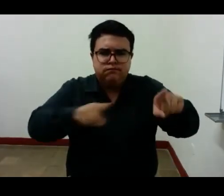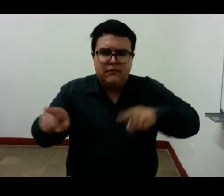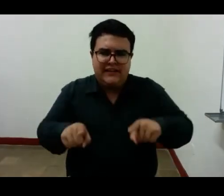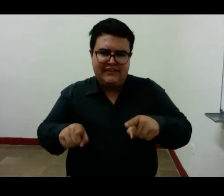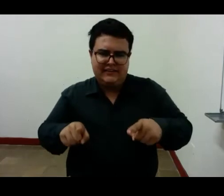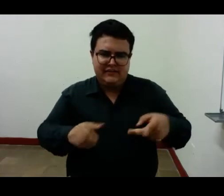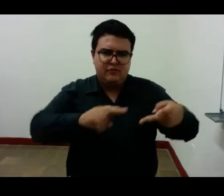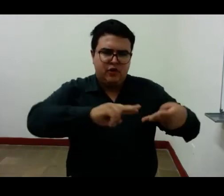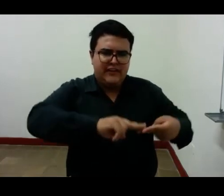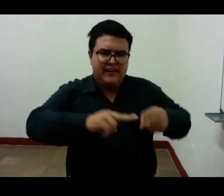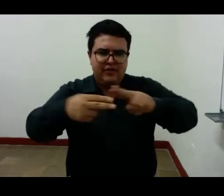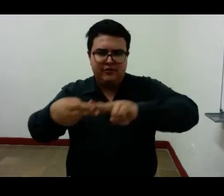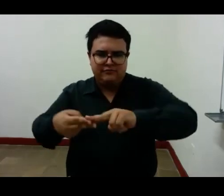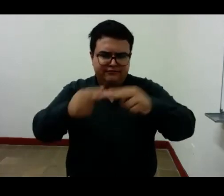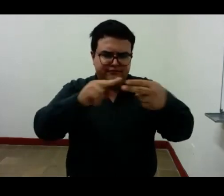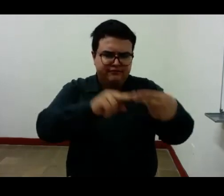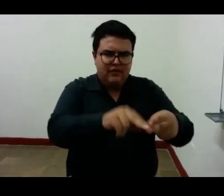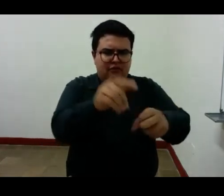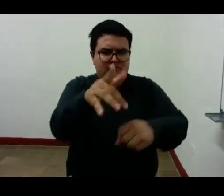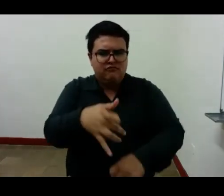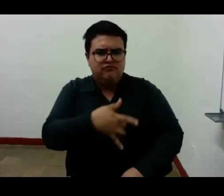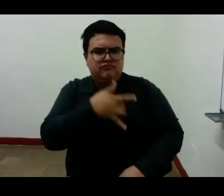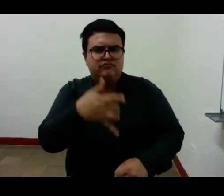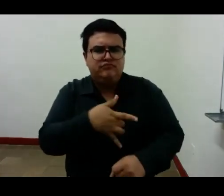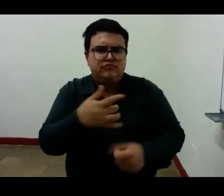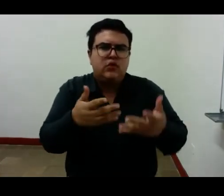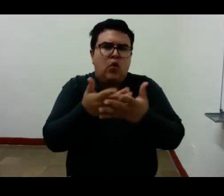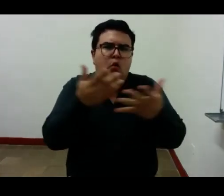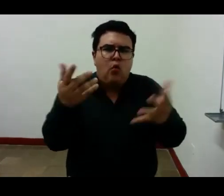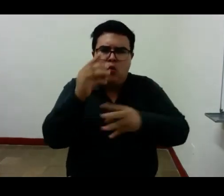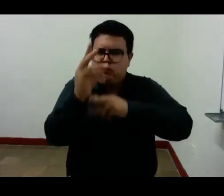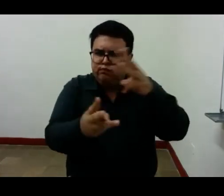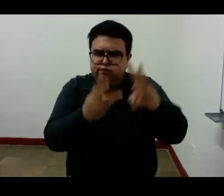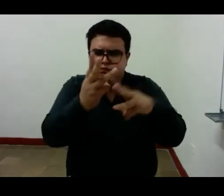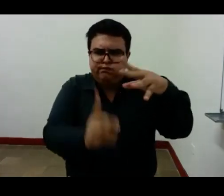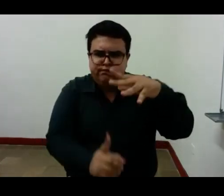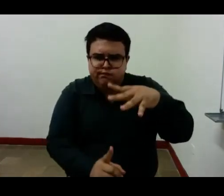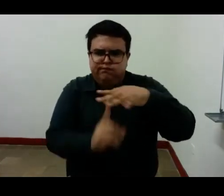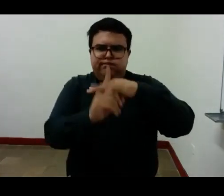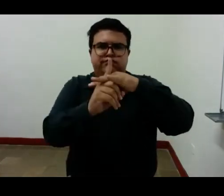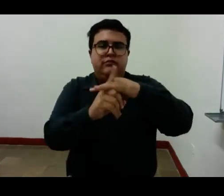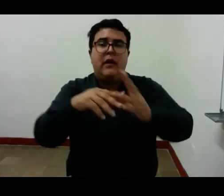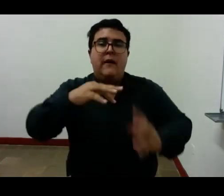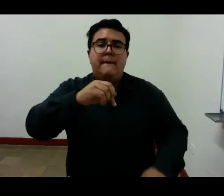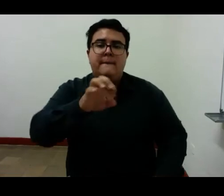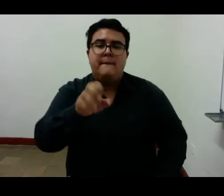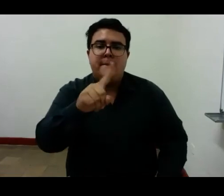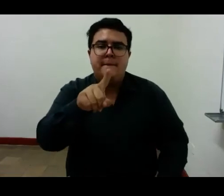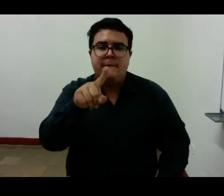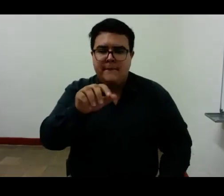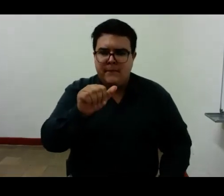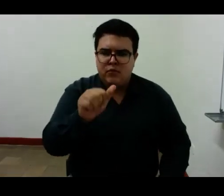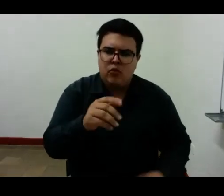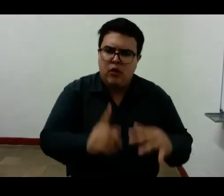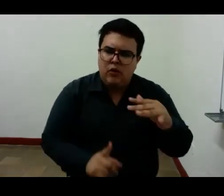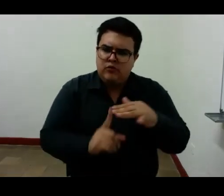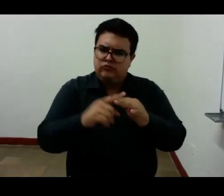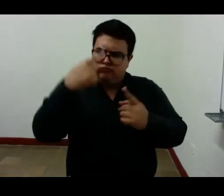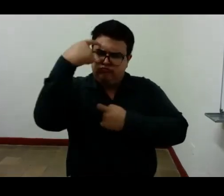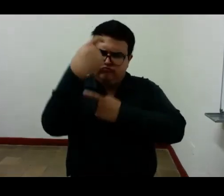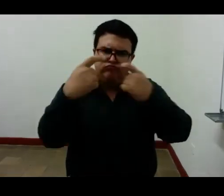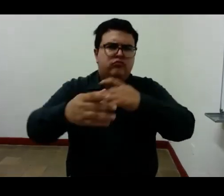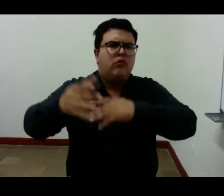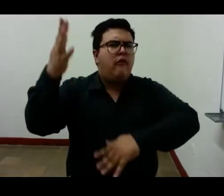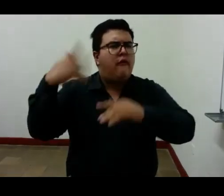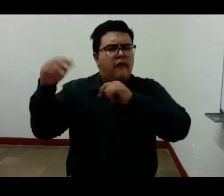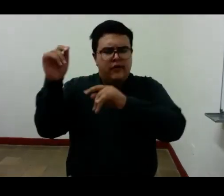con la acción del mundo eso escribe lo mismo me sabe irreal